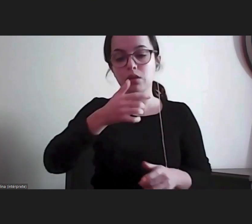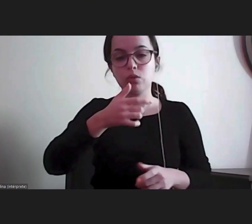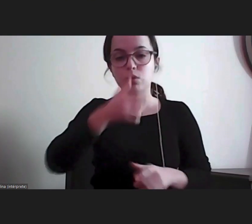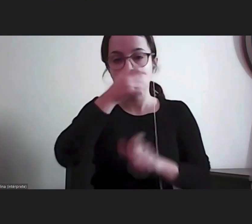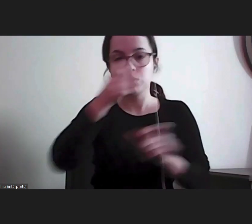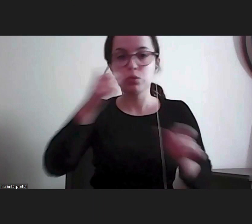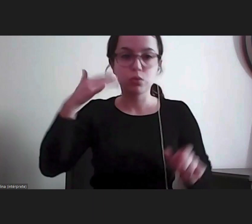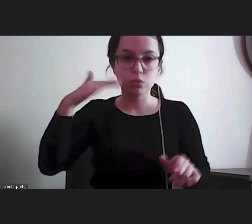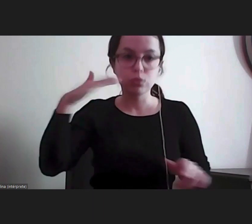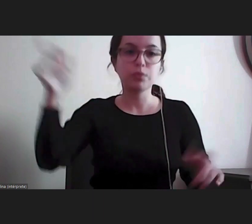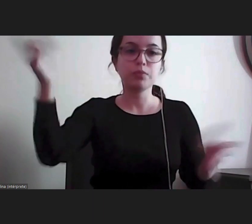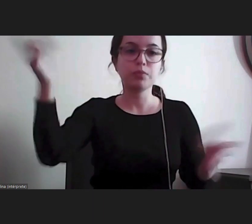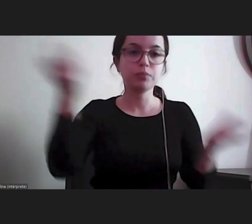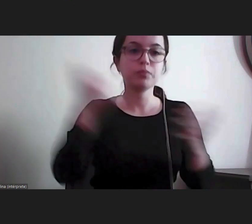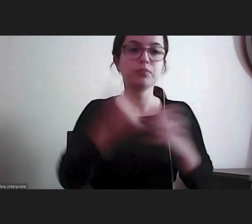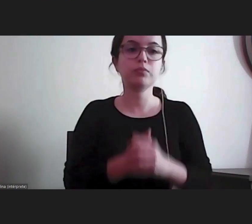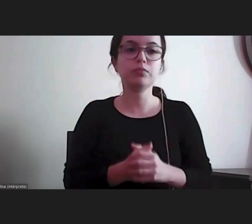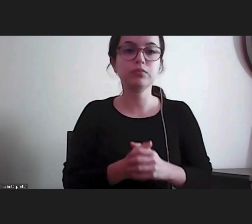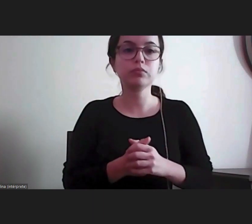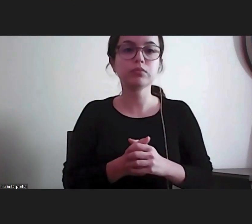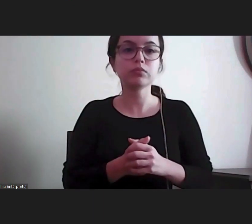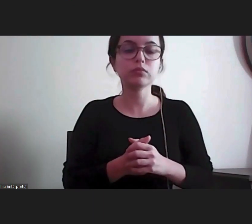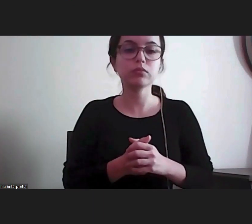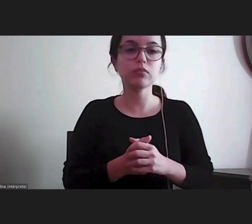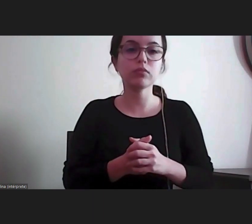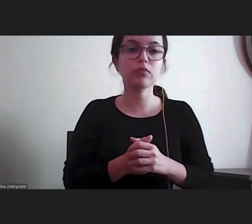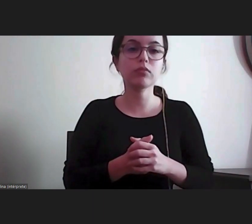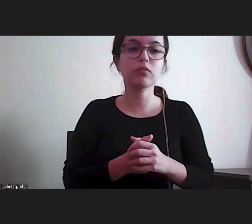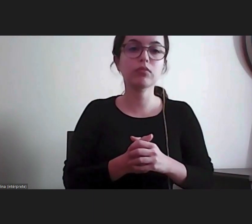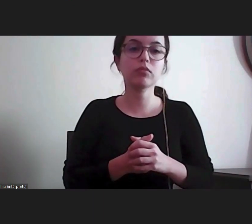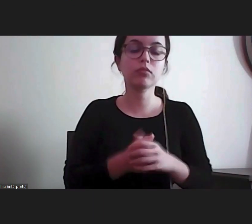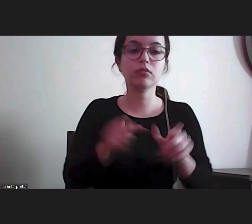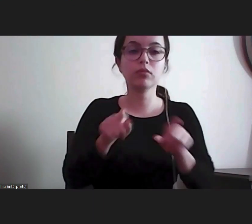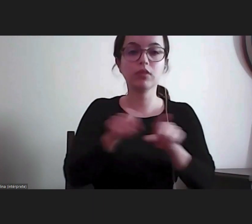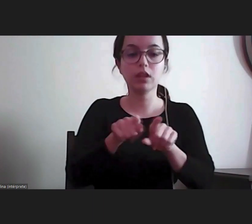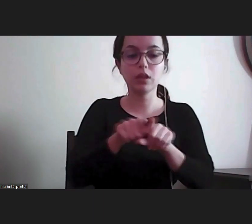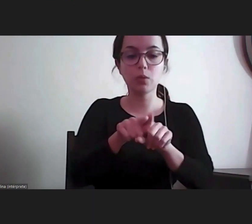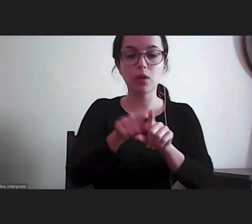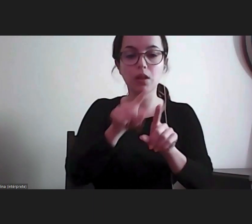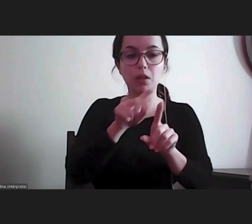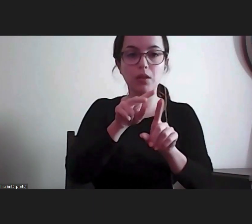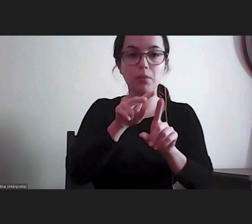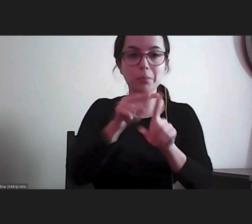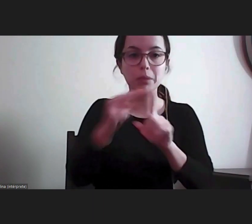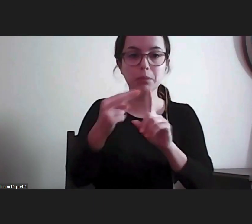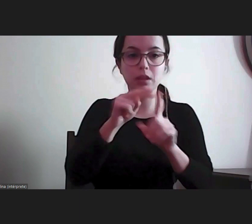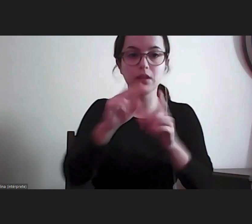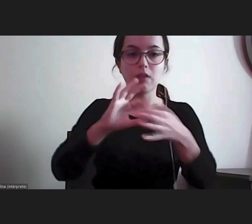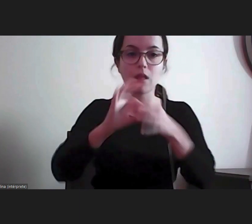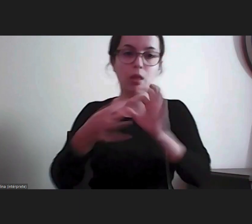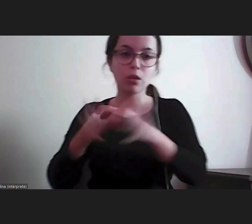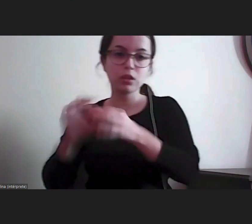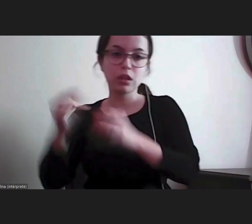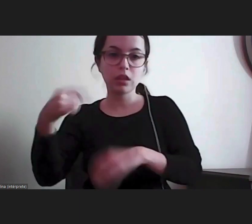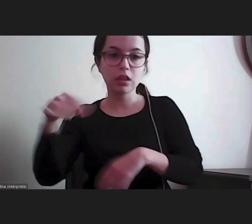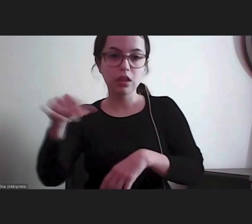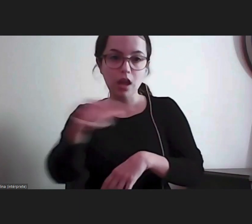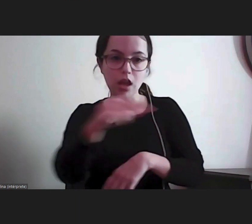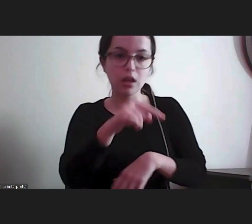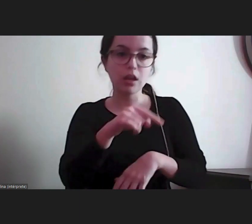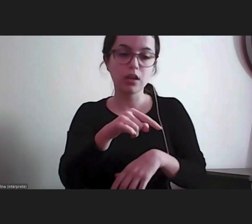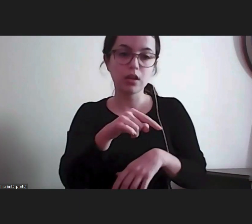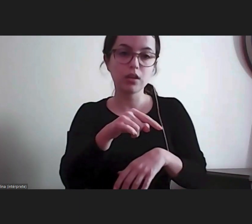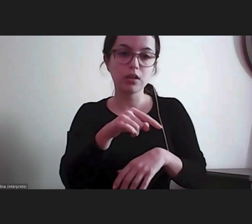um campo adequado, um lugar que faz sentido na